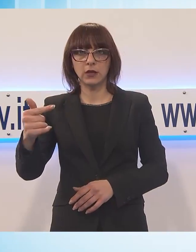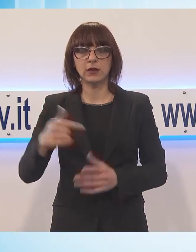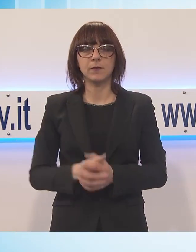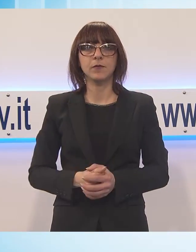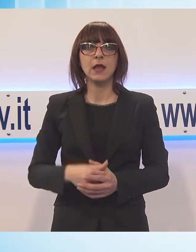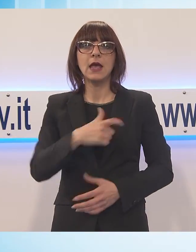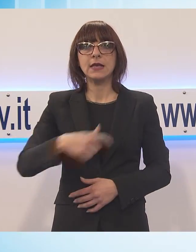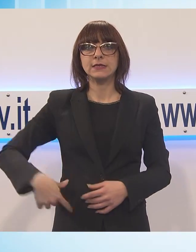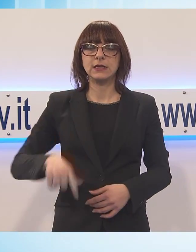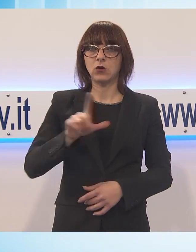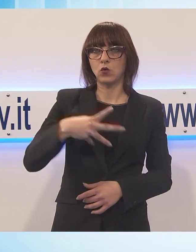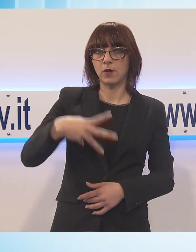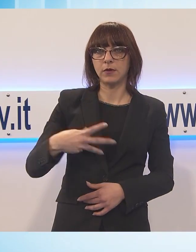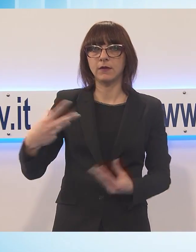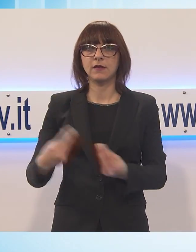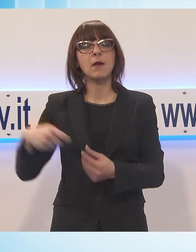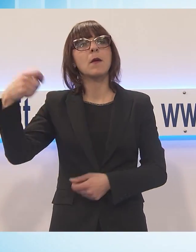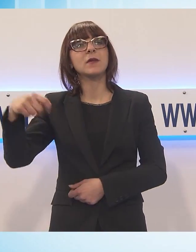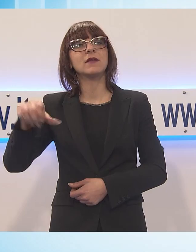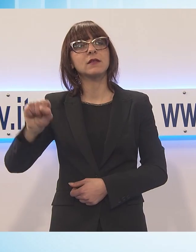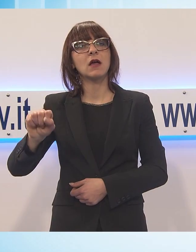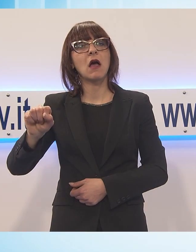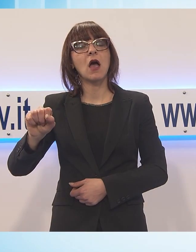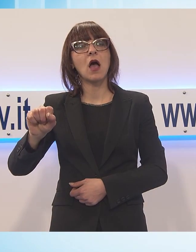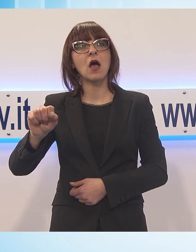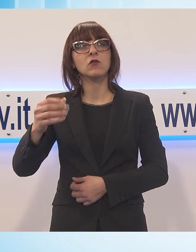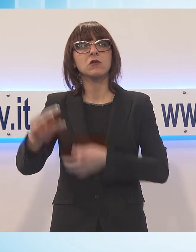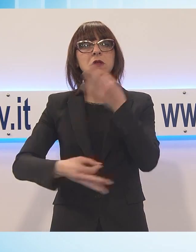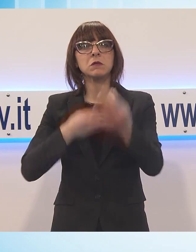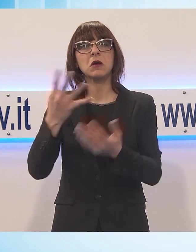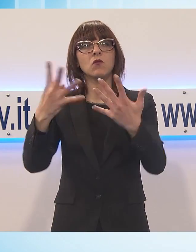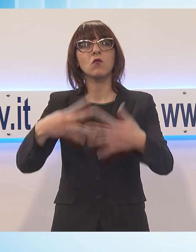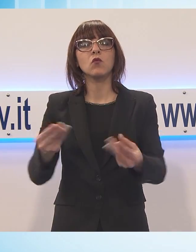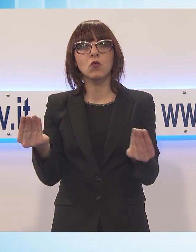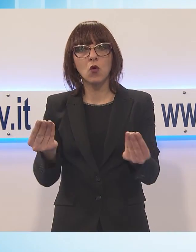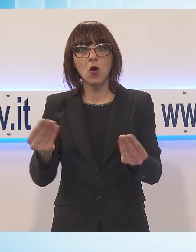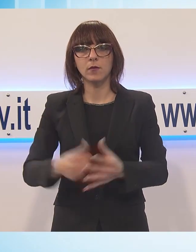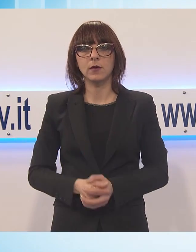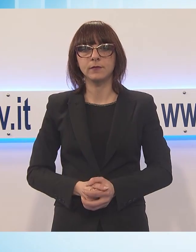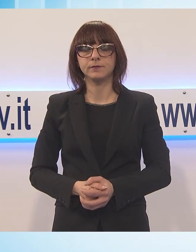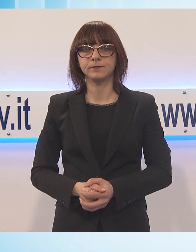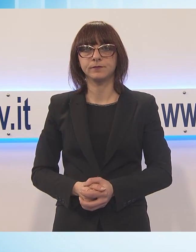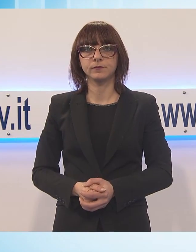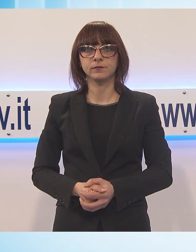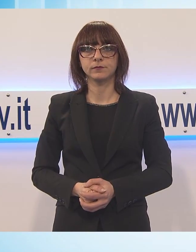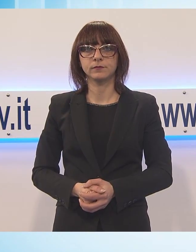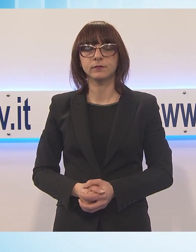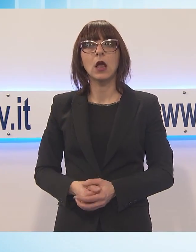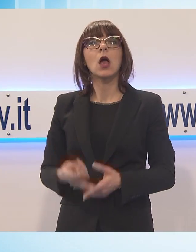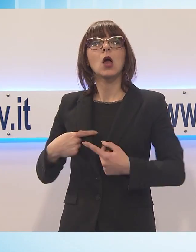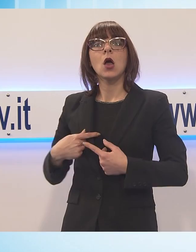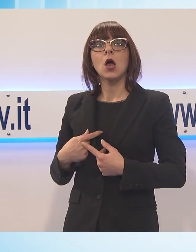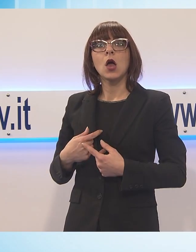e dal presidente di Ascit, Maurizio Gatti. Il lancio di questo portale è importante perché era un impegno che avevamo preso